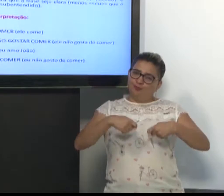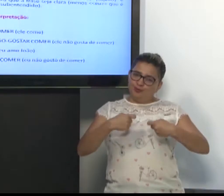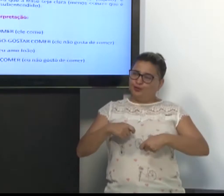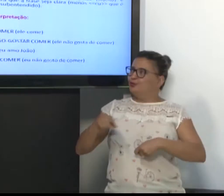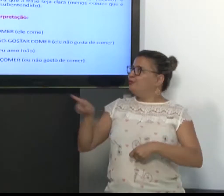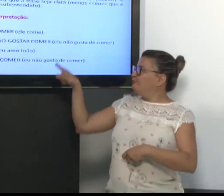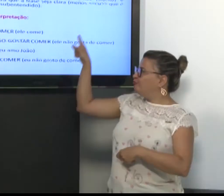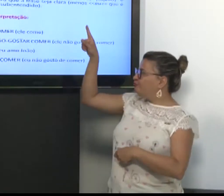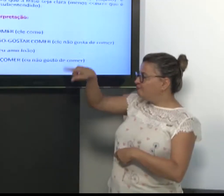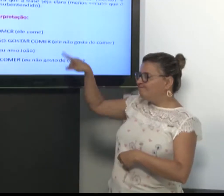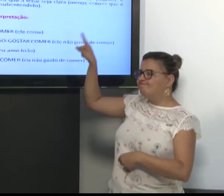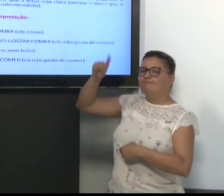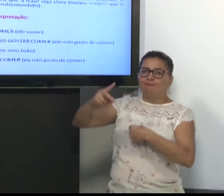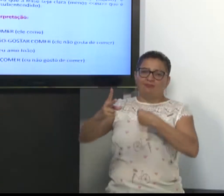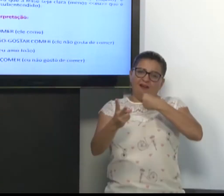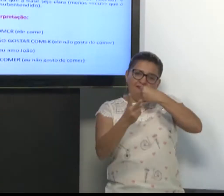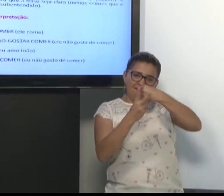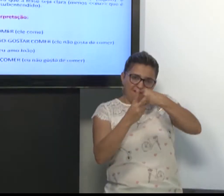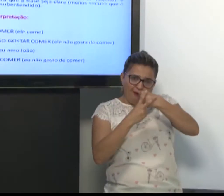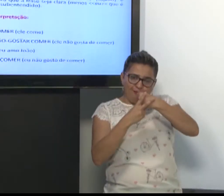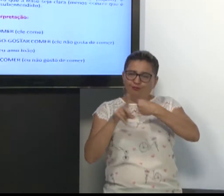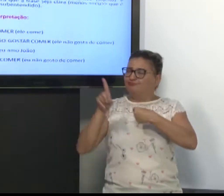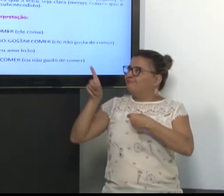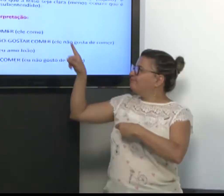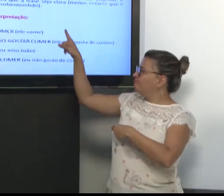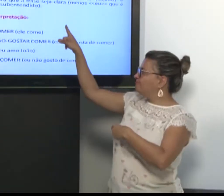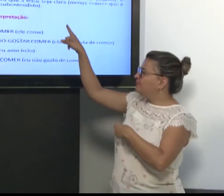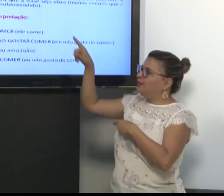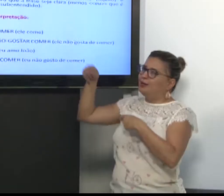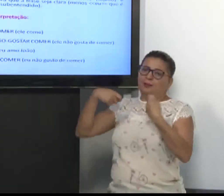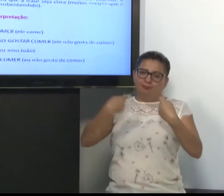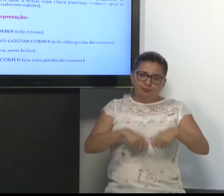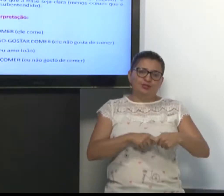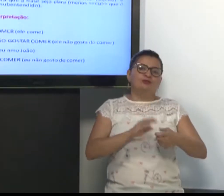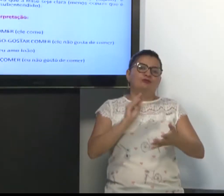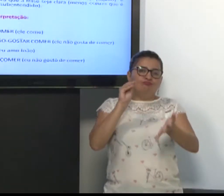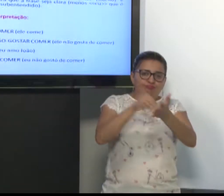preciso colocar o pronome pessoal. Juntamente com o verbo.